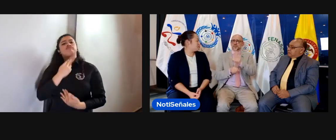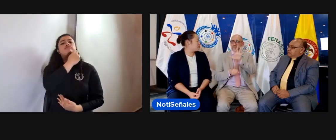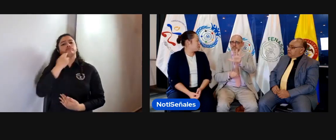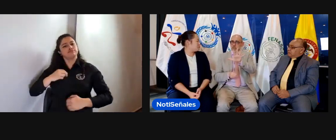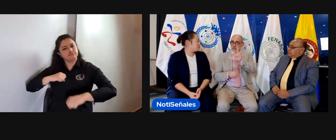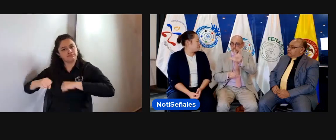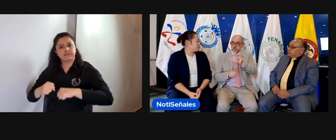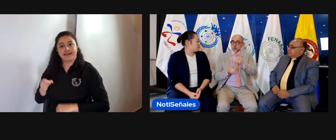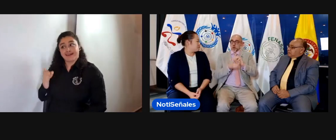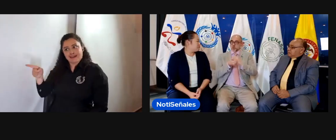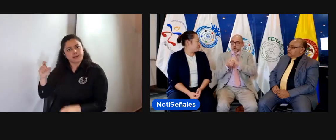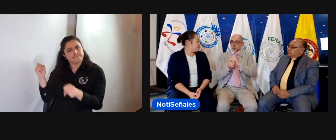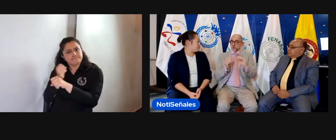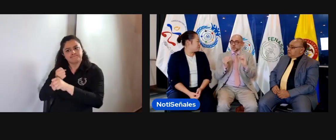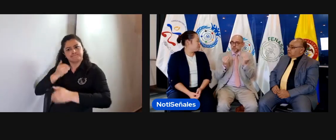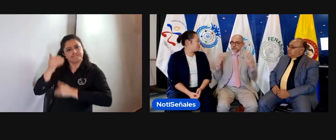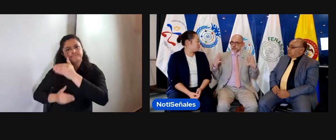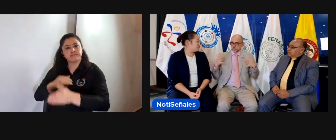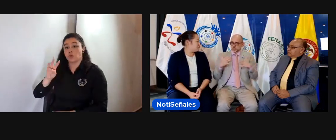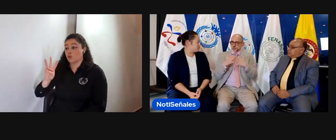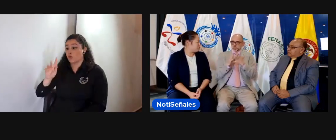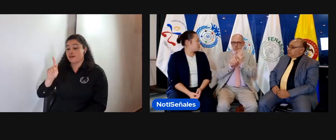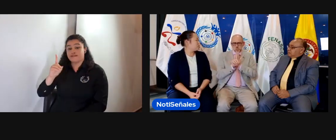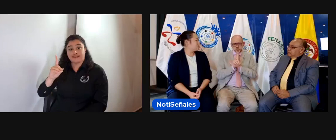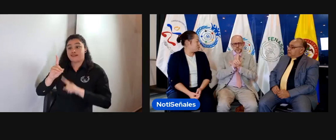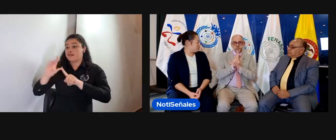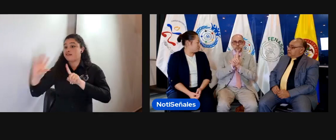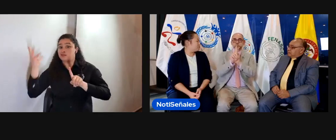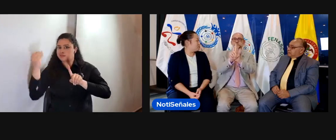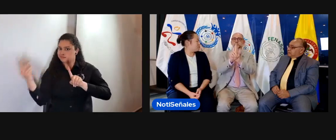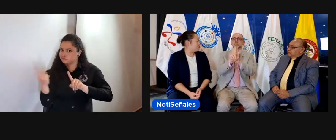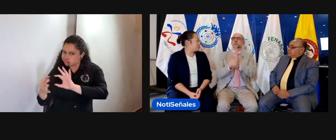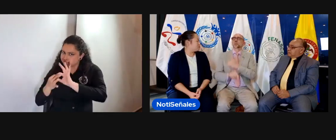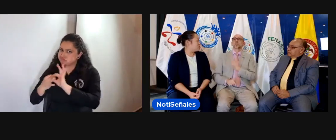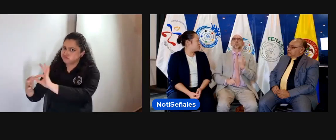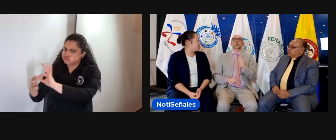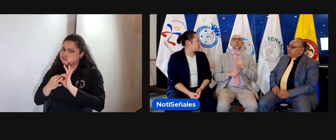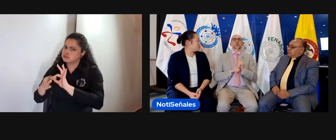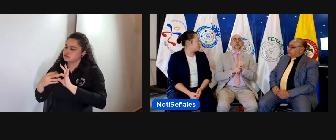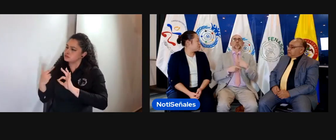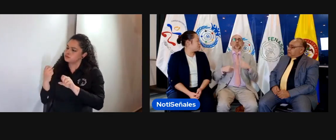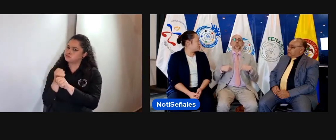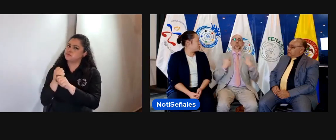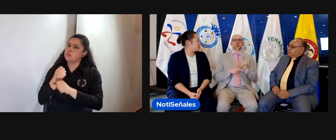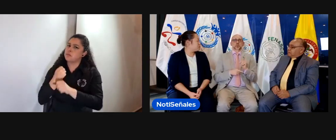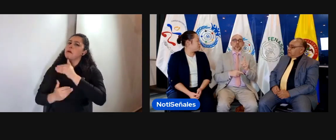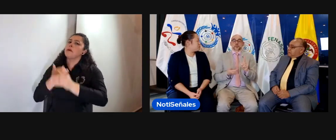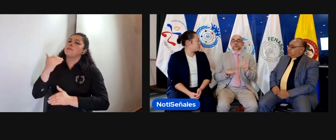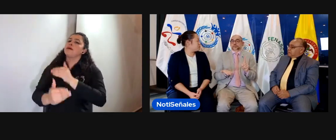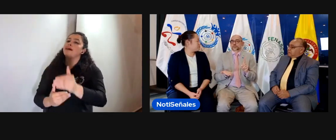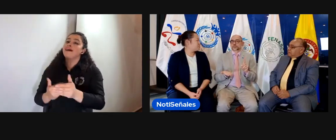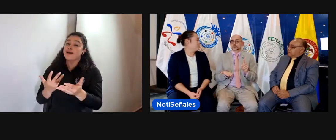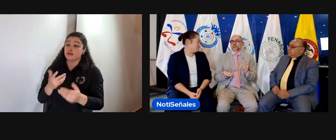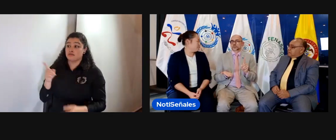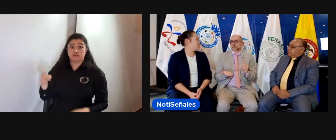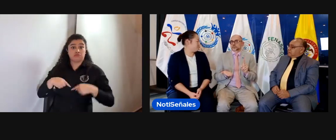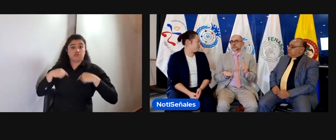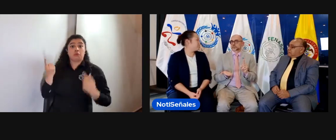todo el movimiento asociativo de las personas sordas, y esos 53 países que están en este momento en el capítulo o en la